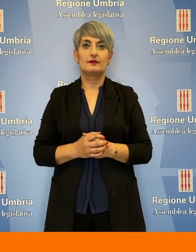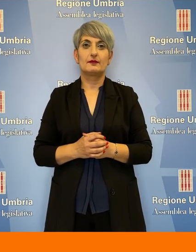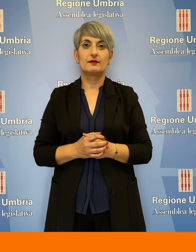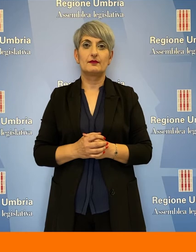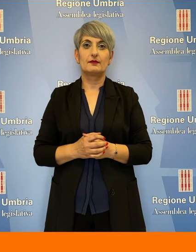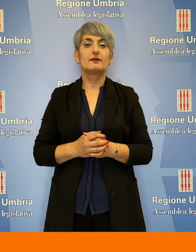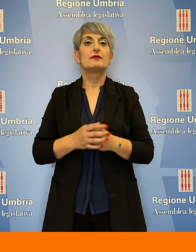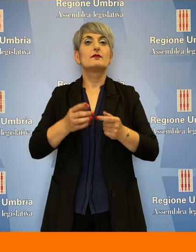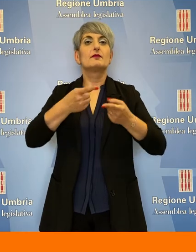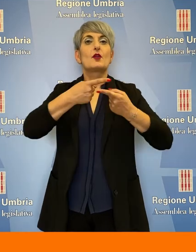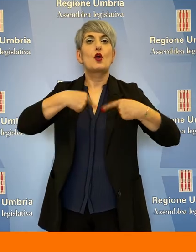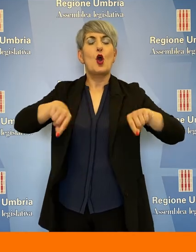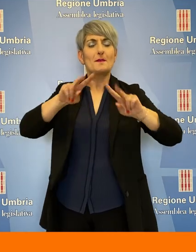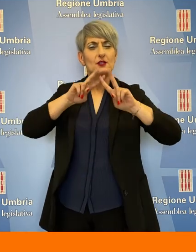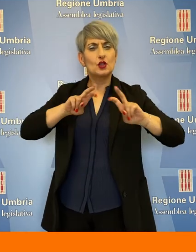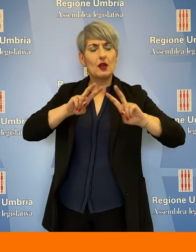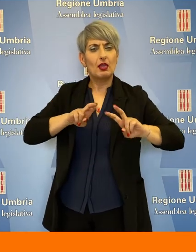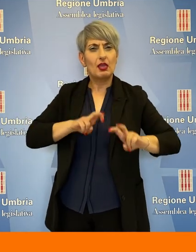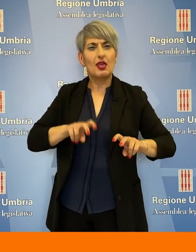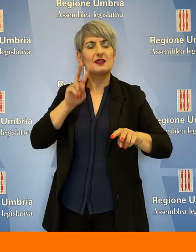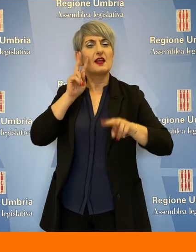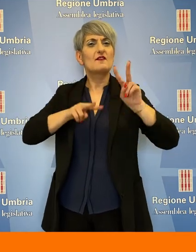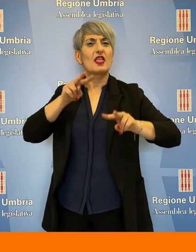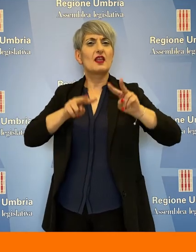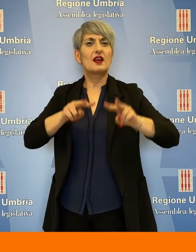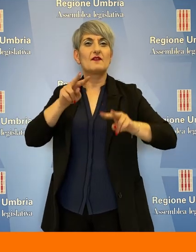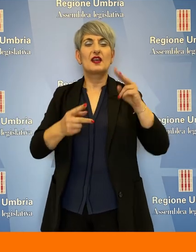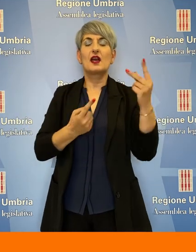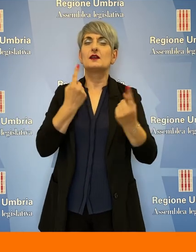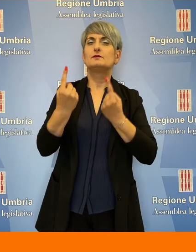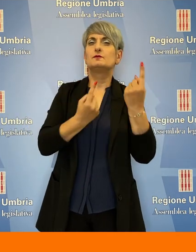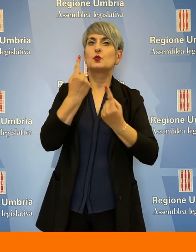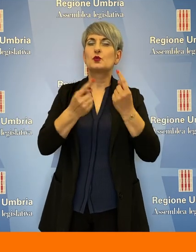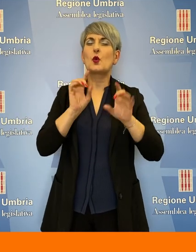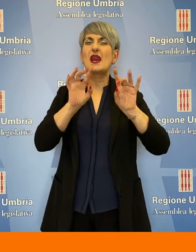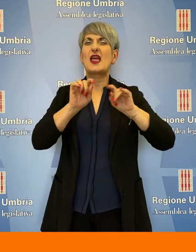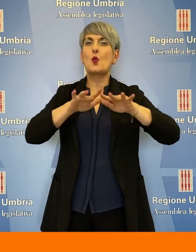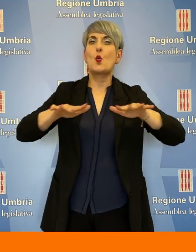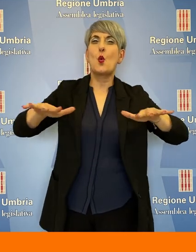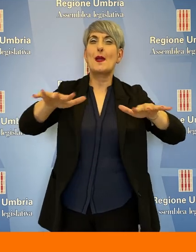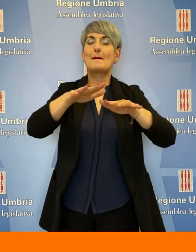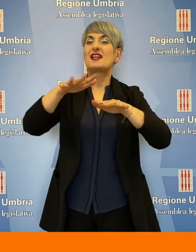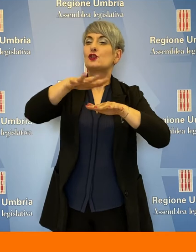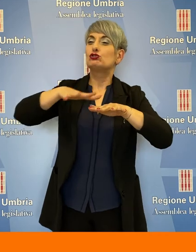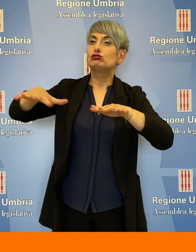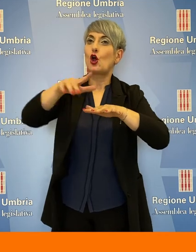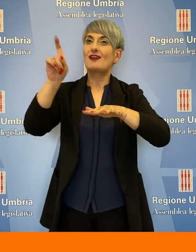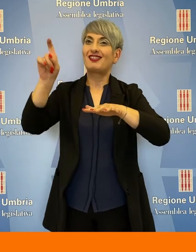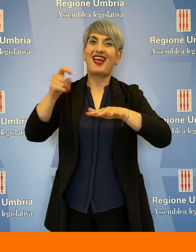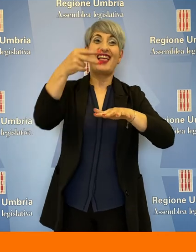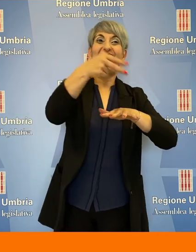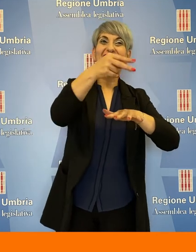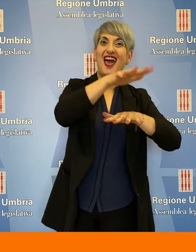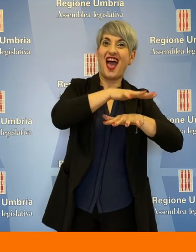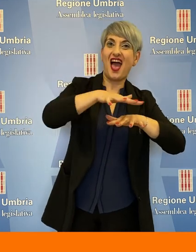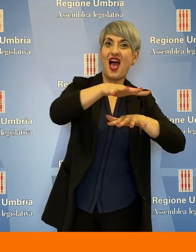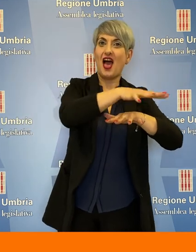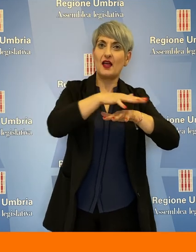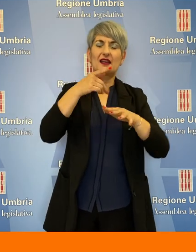La Commissione d'inchiesta per la verifica delle condizioni di inquinamento dell'area ternana e dell'Narnese dell'Assemblea